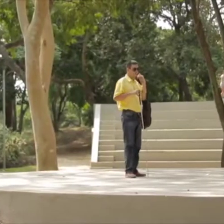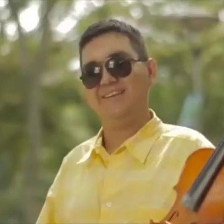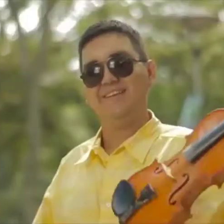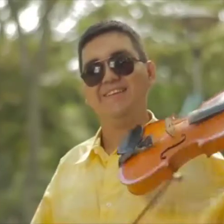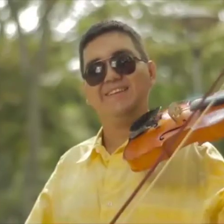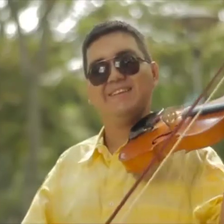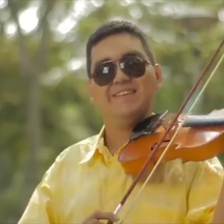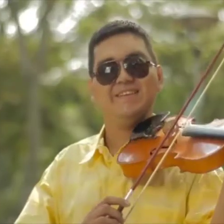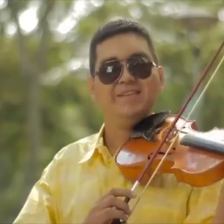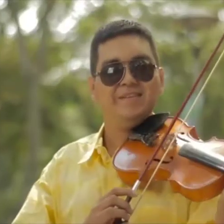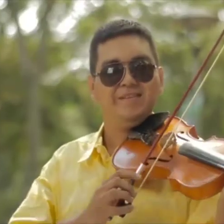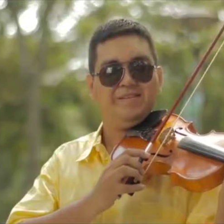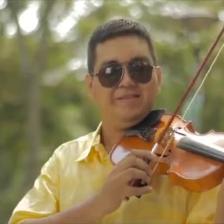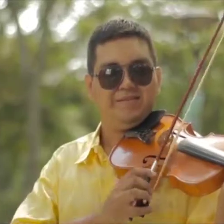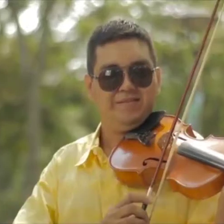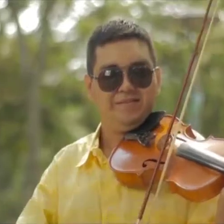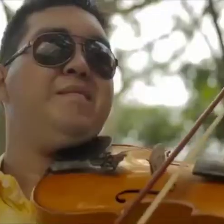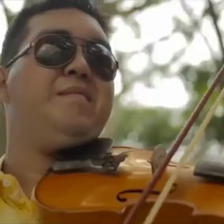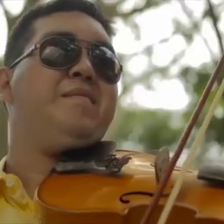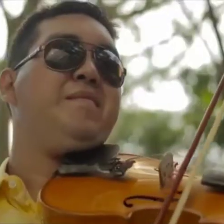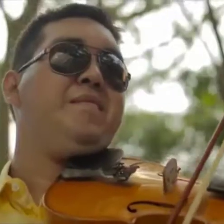Nada me ha impedido vivir con armonía.